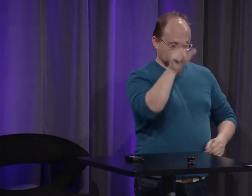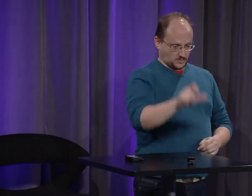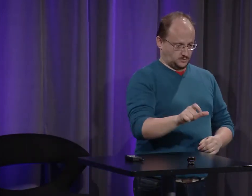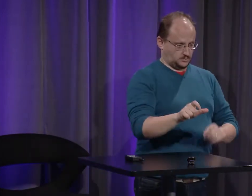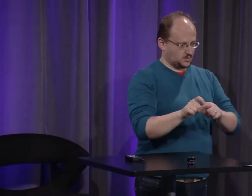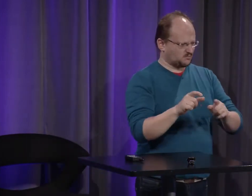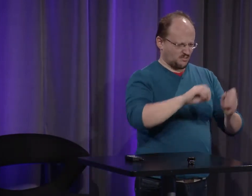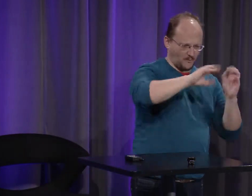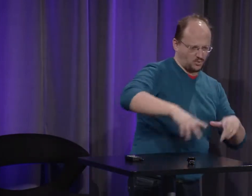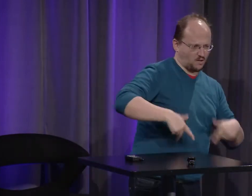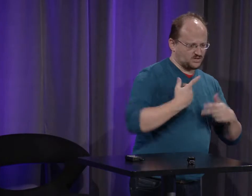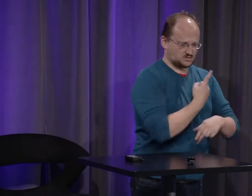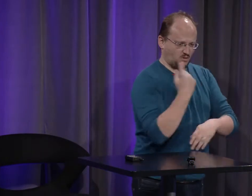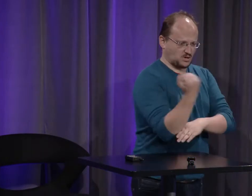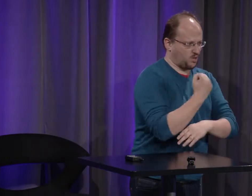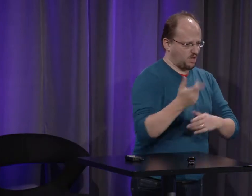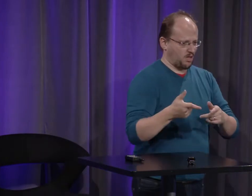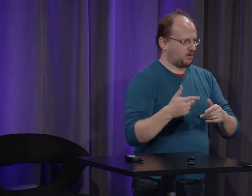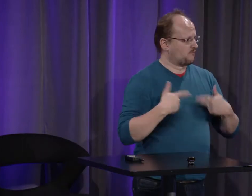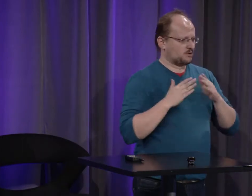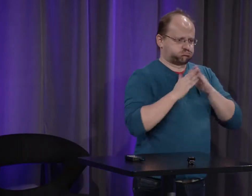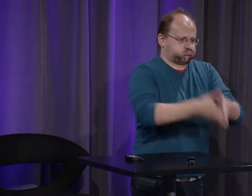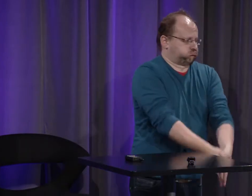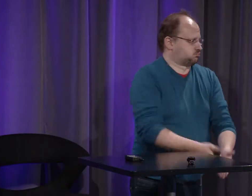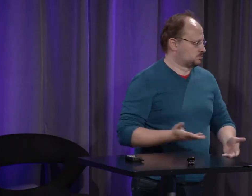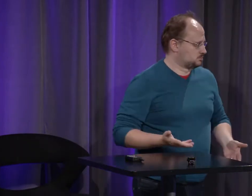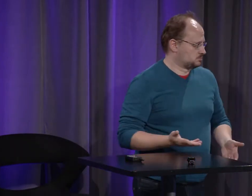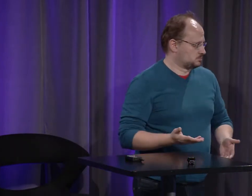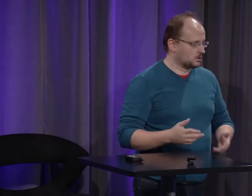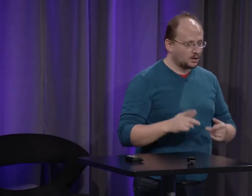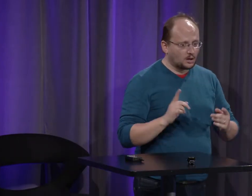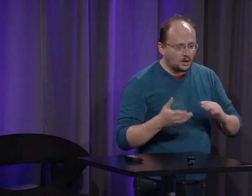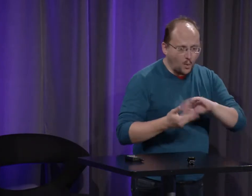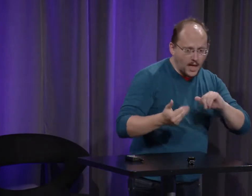c'est partout comme ça dans le monde et peu importe l'époque un enfant isolé abandonné soit il va